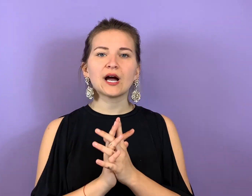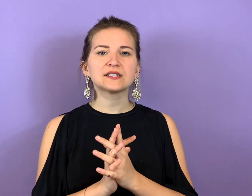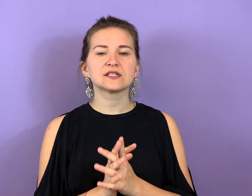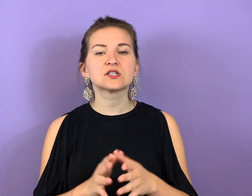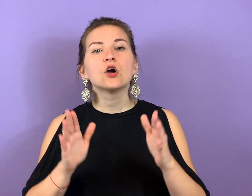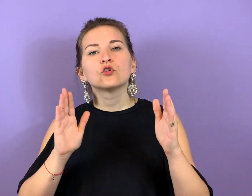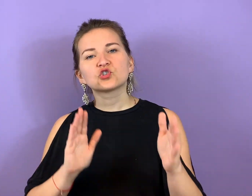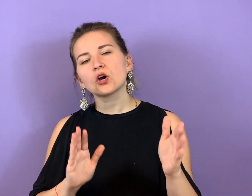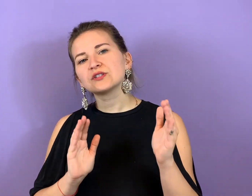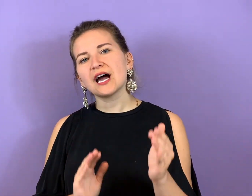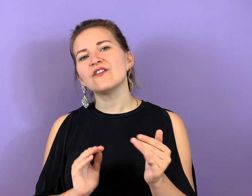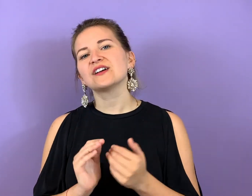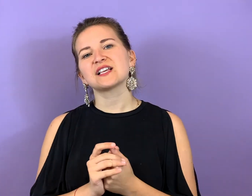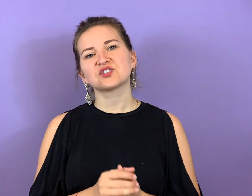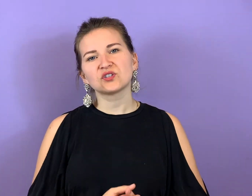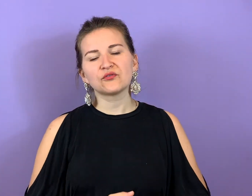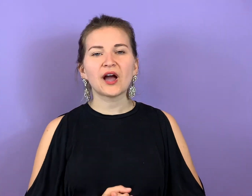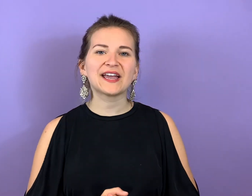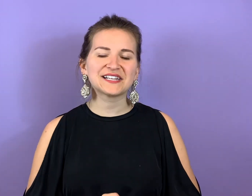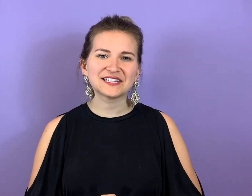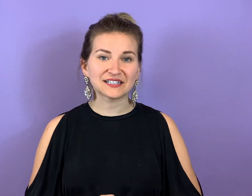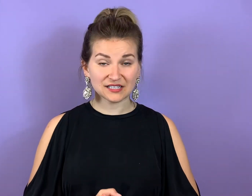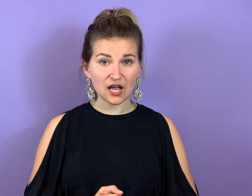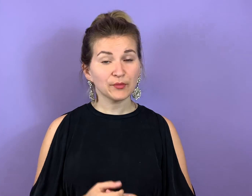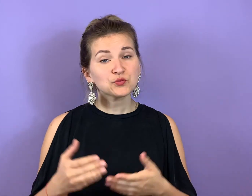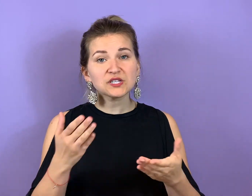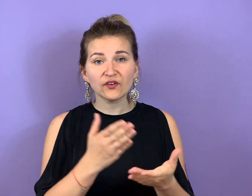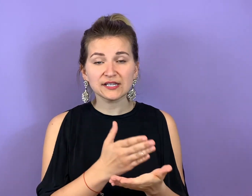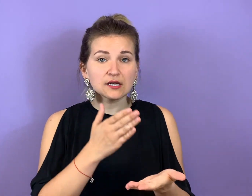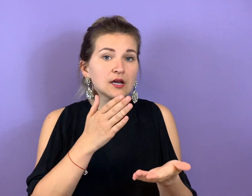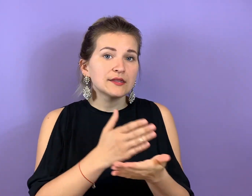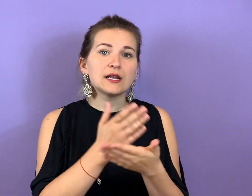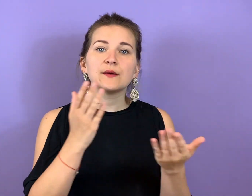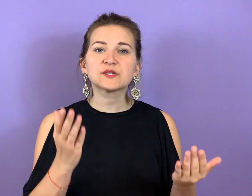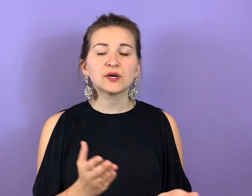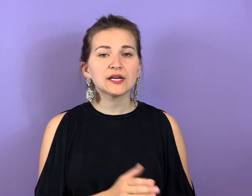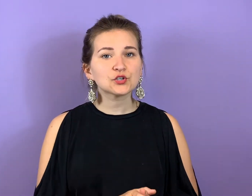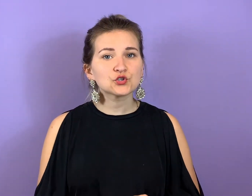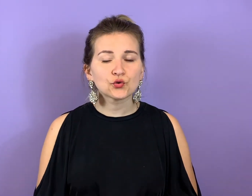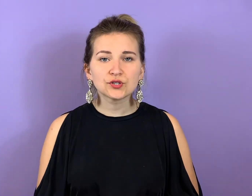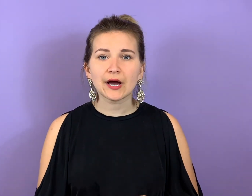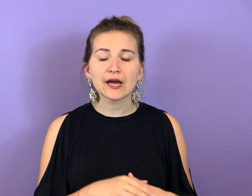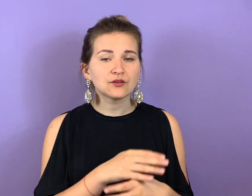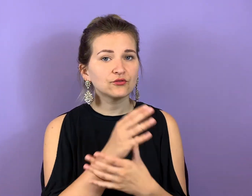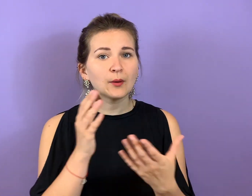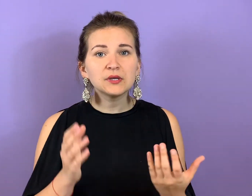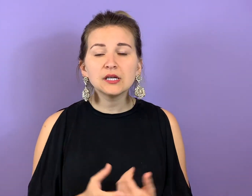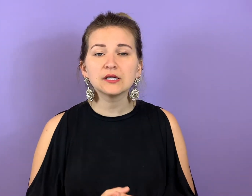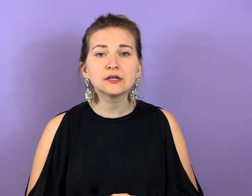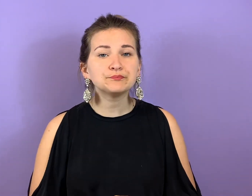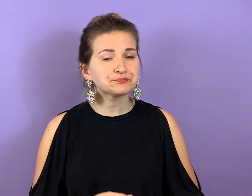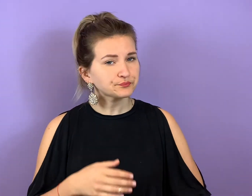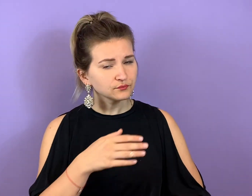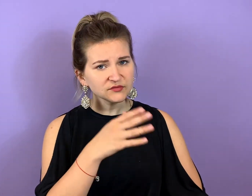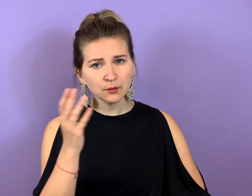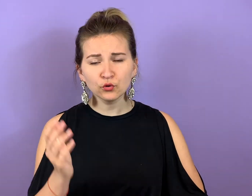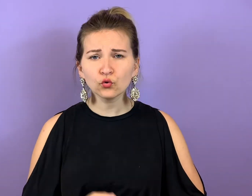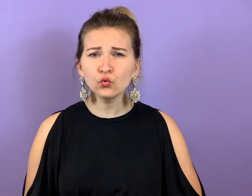hattest und schau da, was hast du dafür eigentlich dann getan. Beispielsweise der Lebensbereich, Gesundheit, Familie, Beruf,